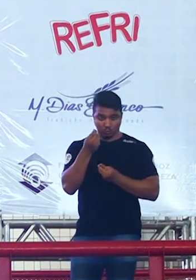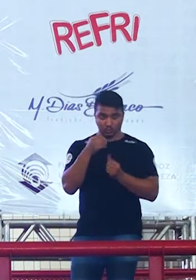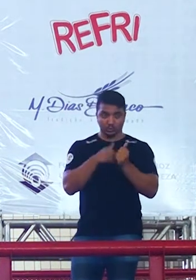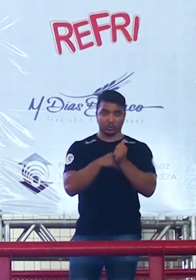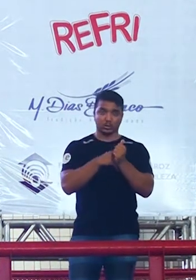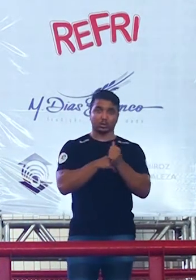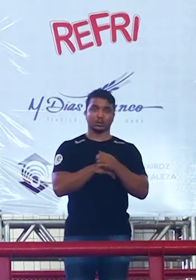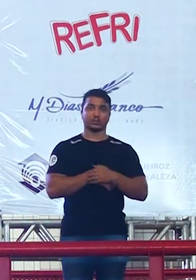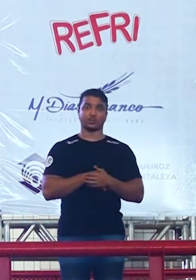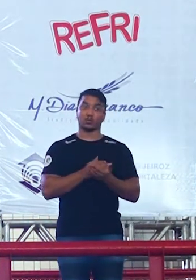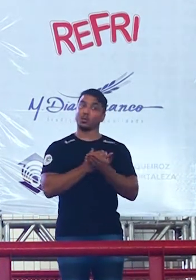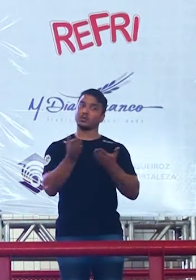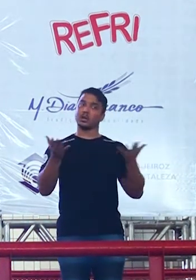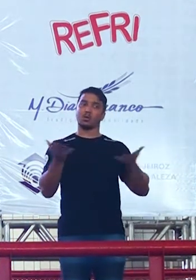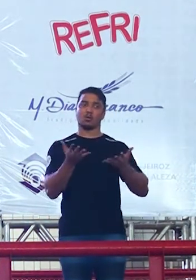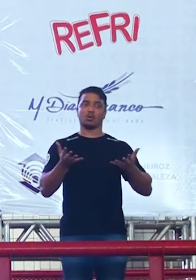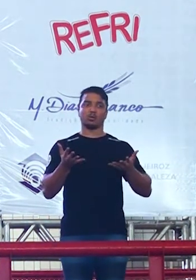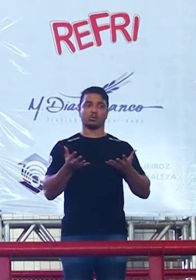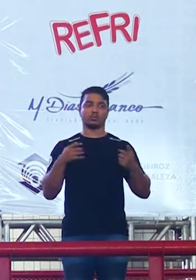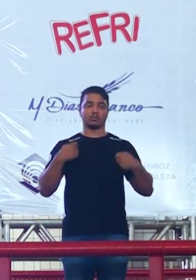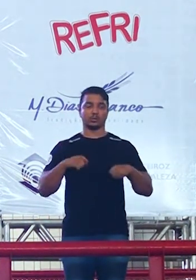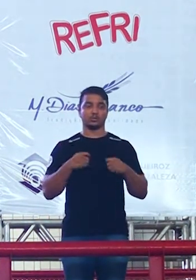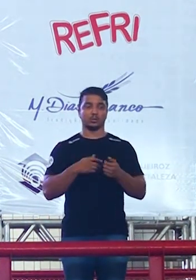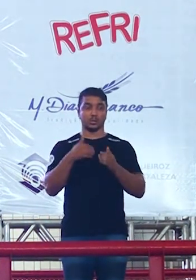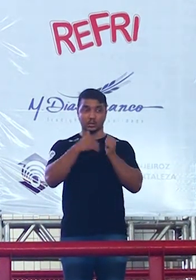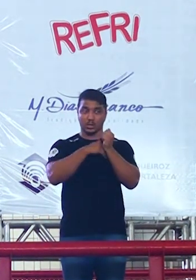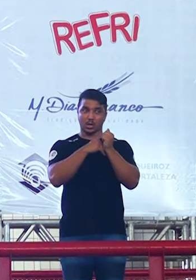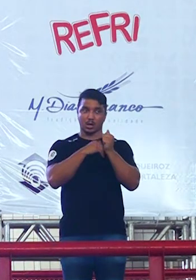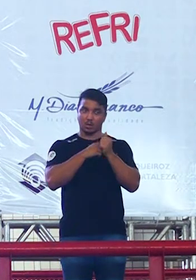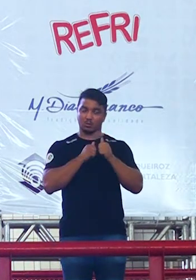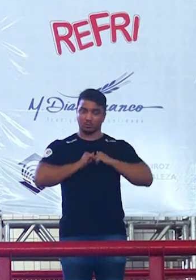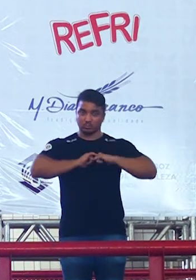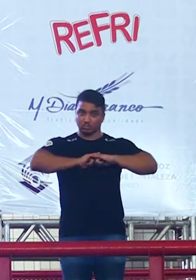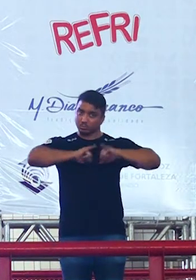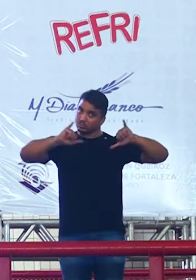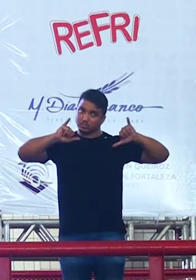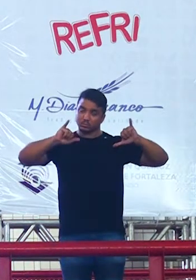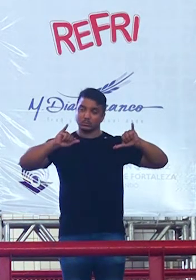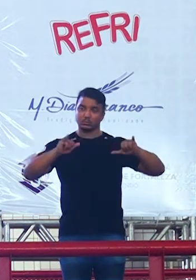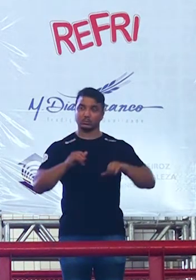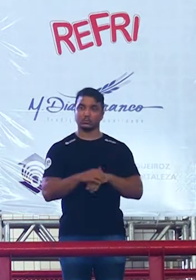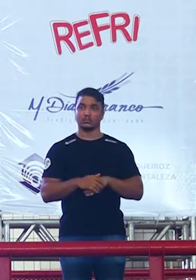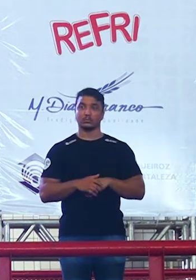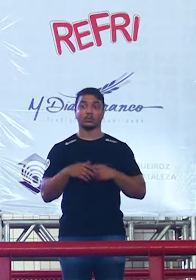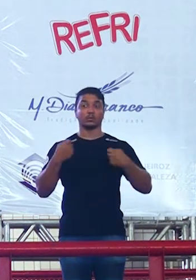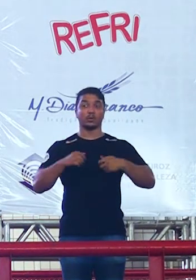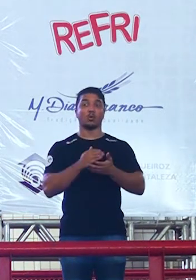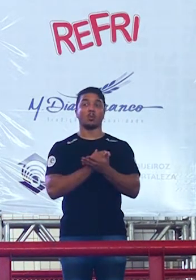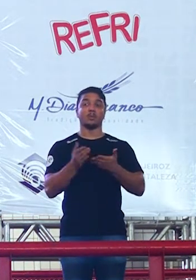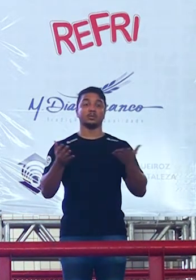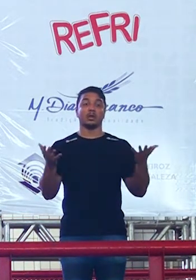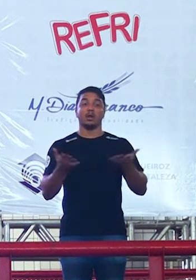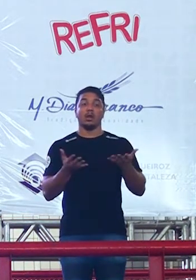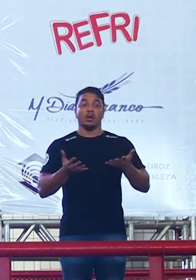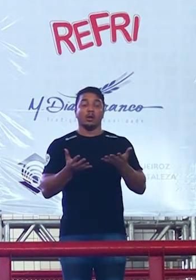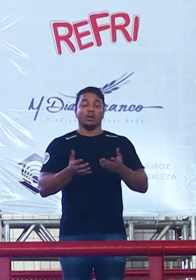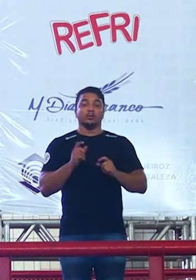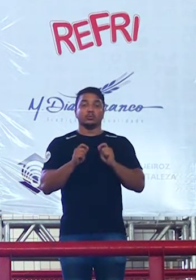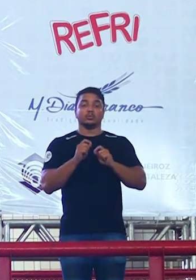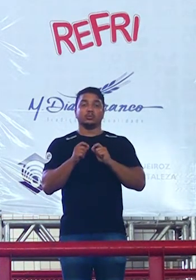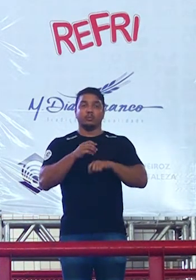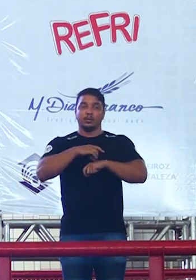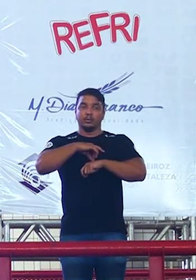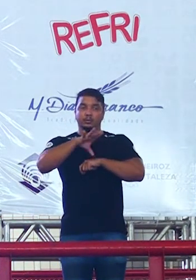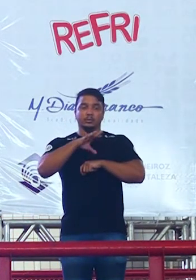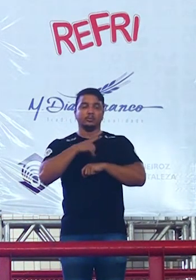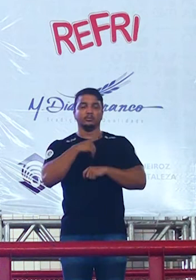mas tem que começar agora viu não pode deixar esse artifício pra gosto tem que começar de agora o bisu pra